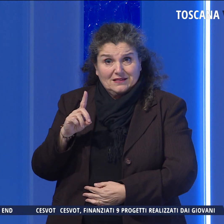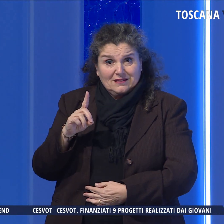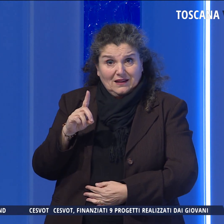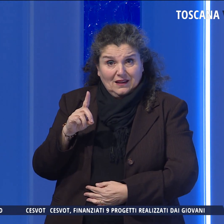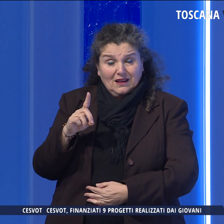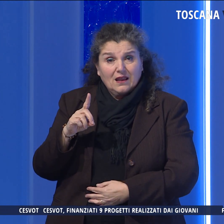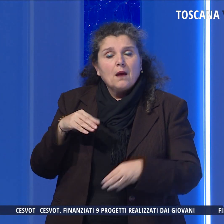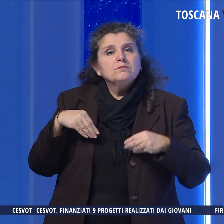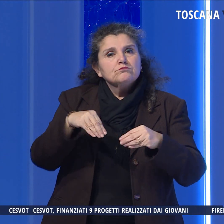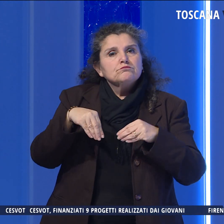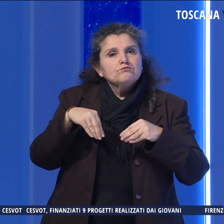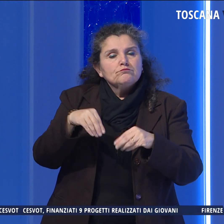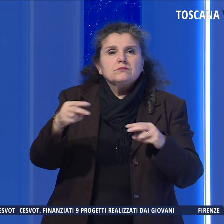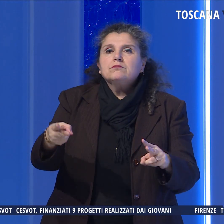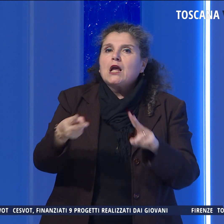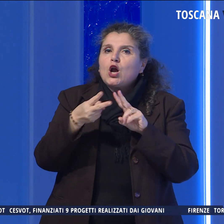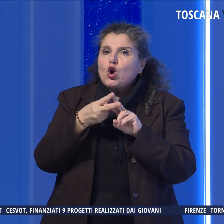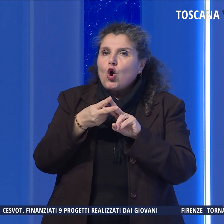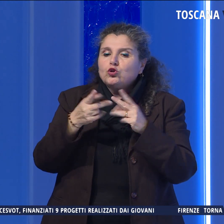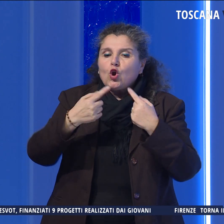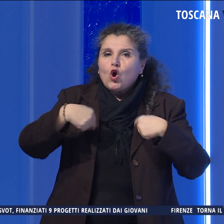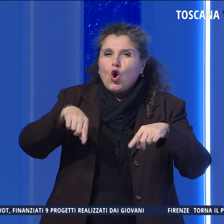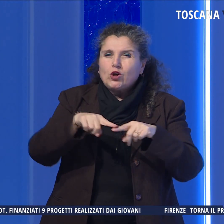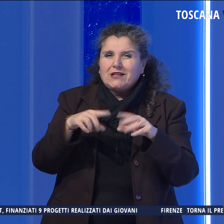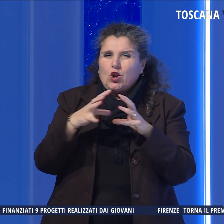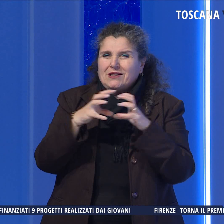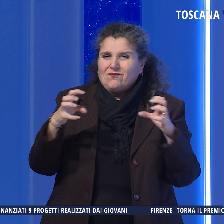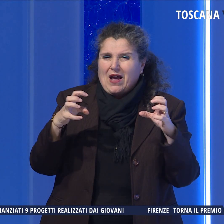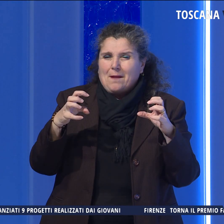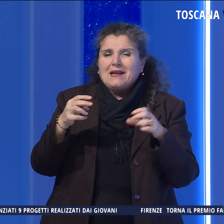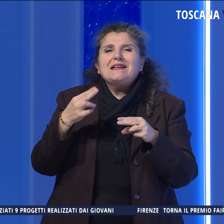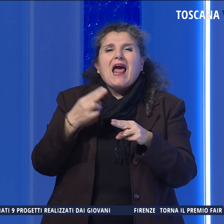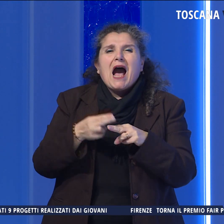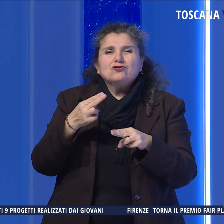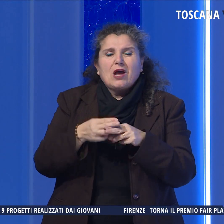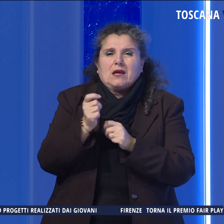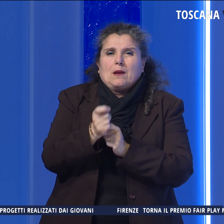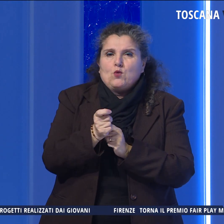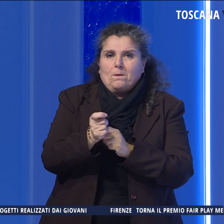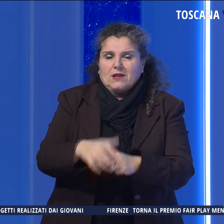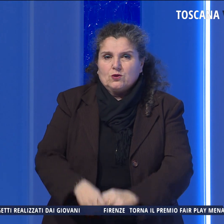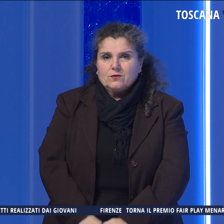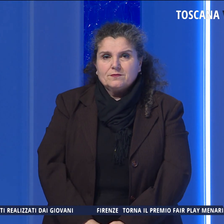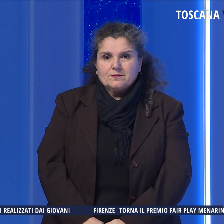partecipato ad un incontro del Consiglio di Fabbrica delle Acciaierie di Piombino.